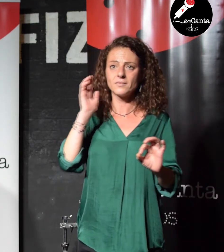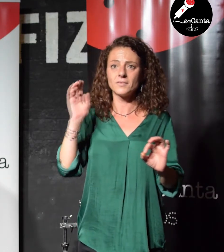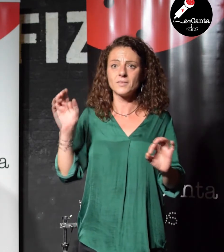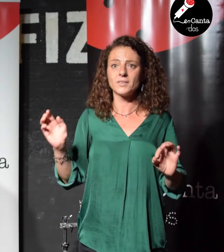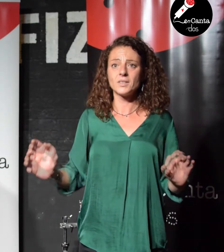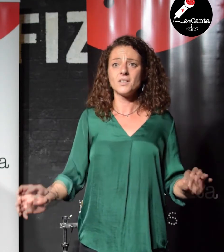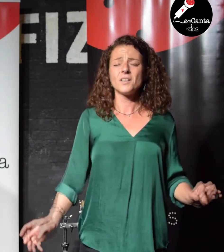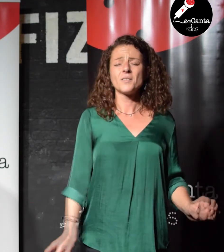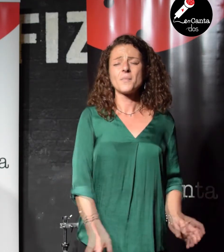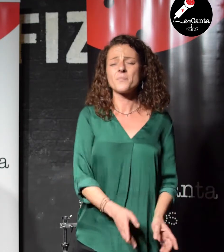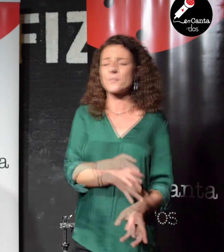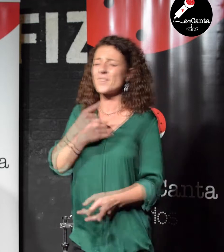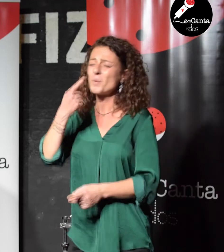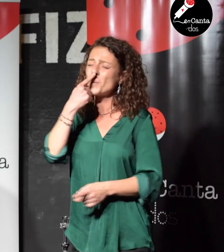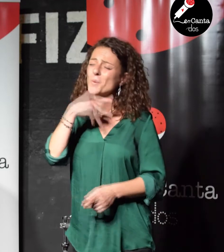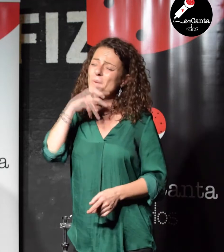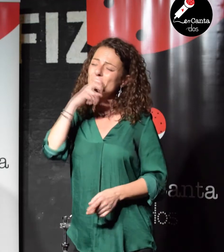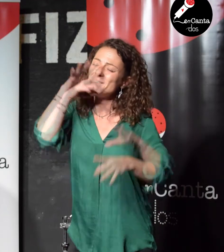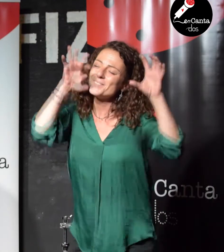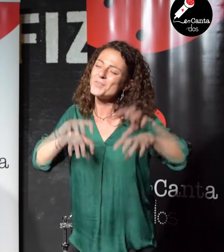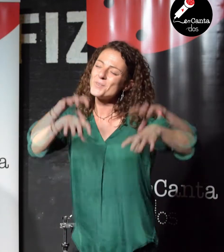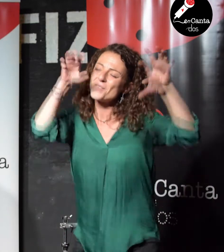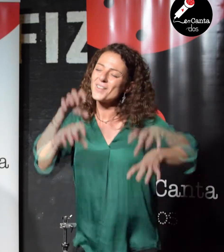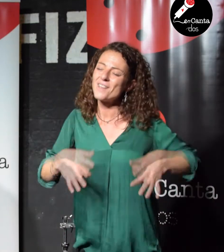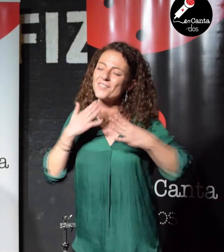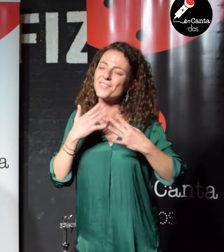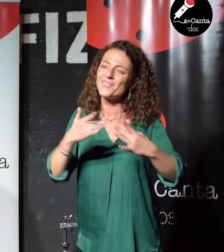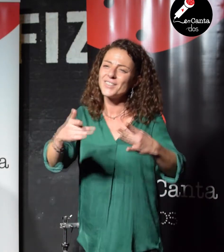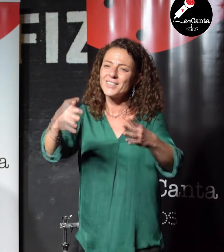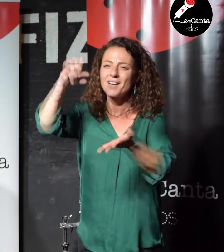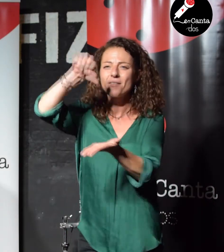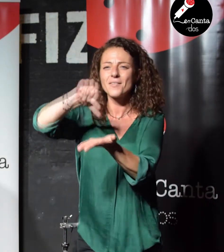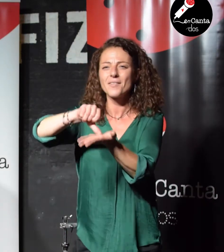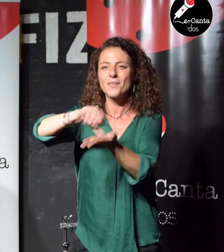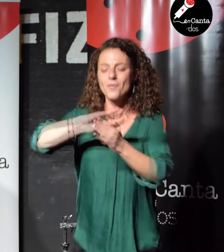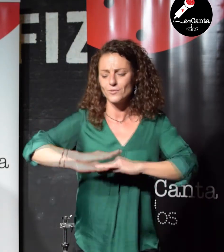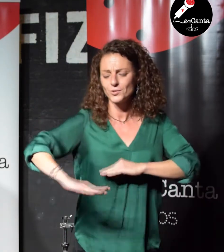Huele a lluvia fresca y avivando el gris asfalto de esta ciudad.